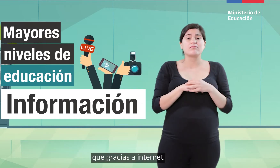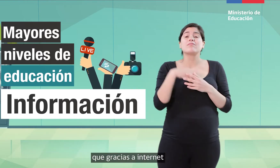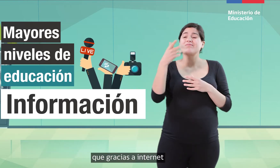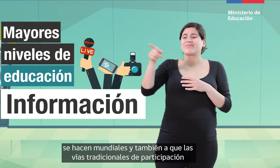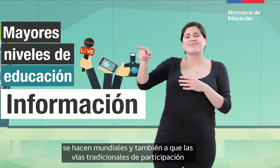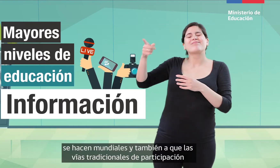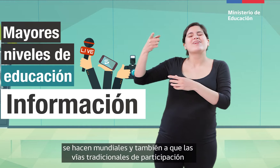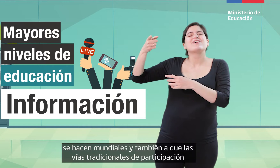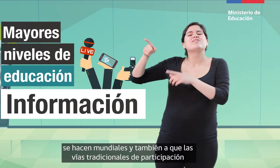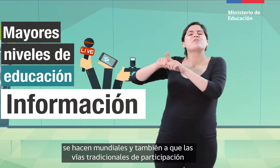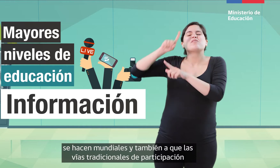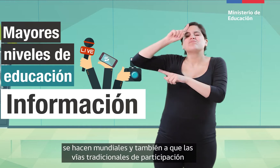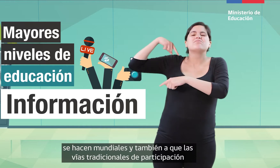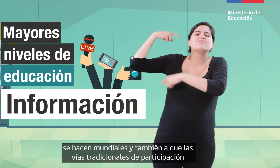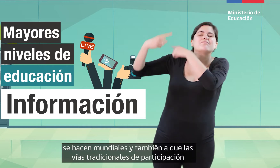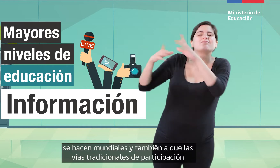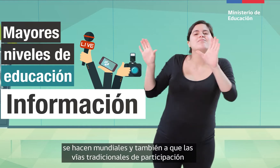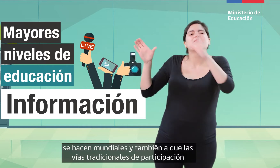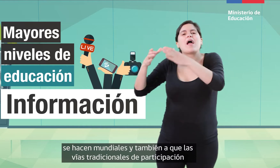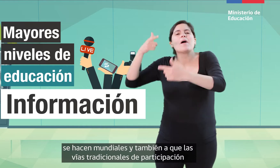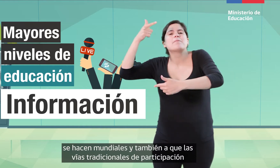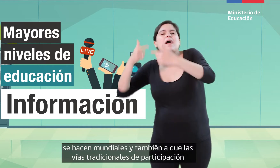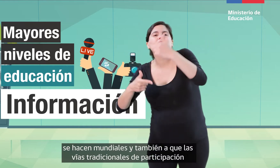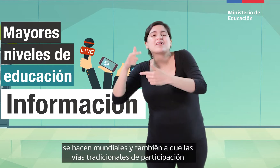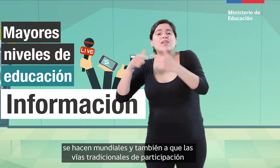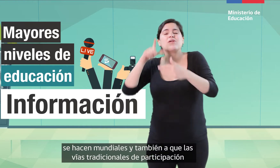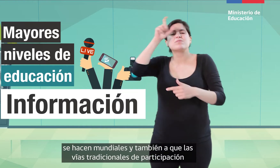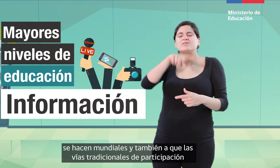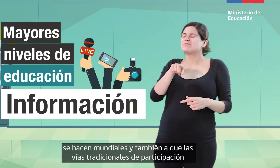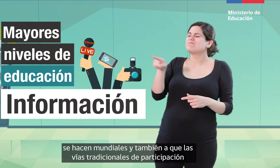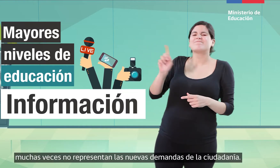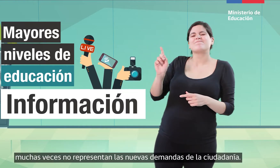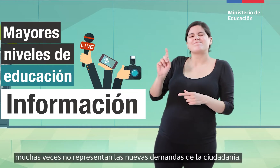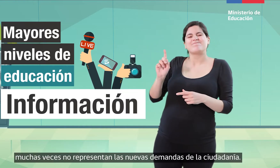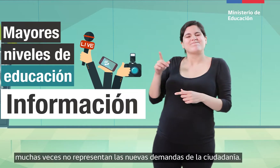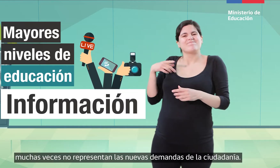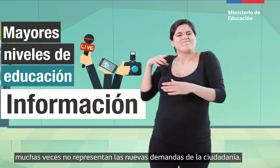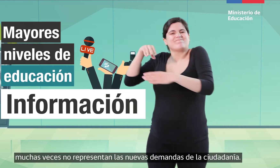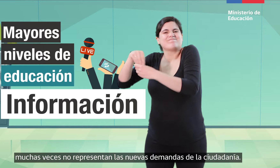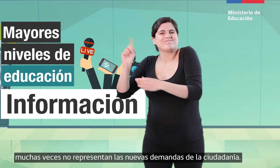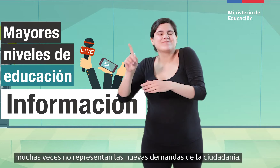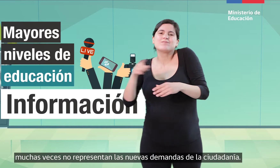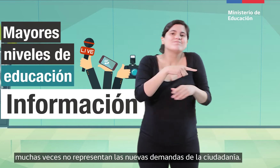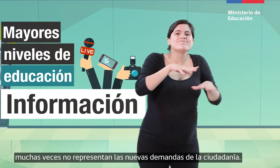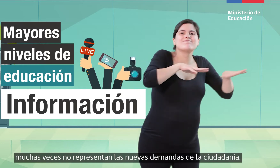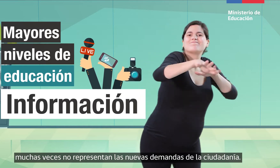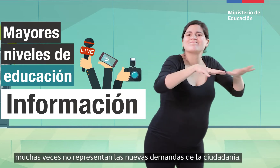se hacen mundiales y también a que las vías tradicionales de participación muchas veces no representan las nuevas demandas